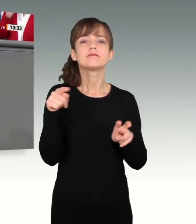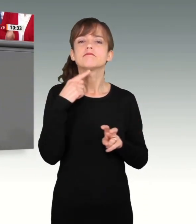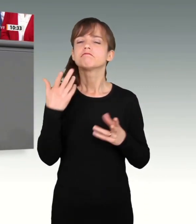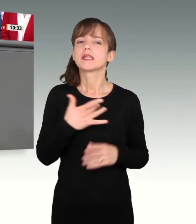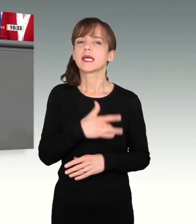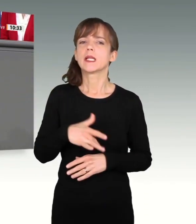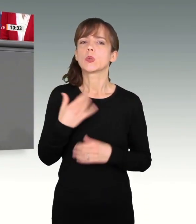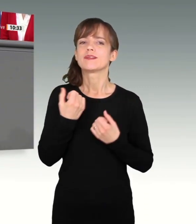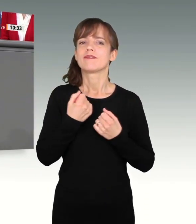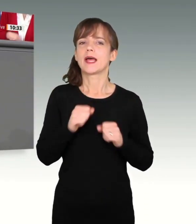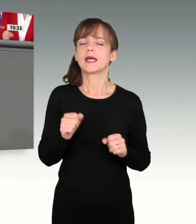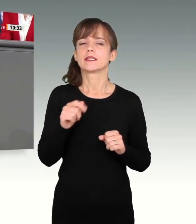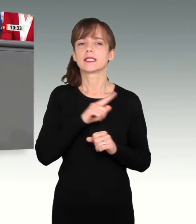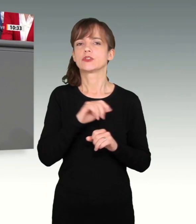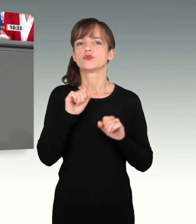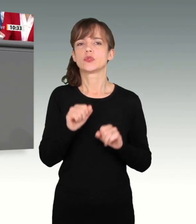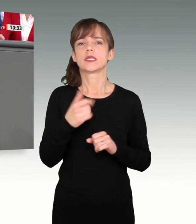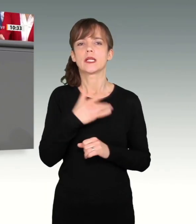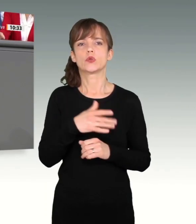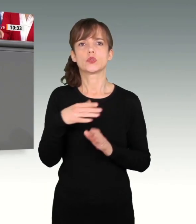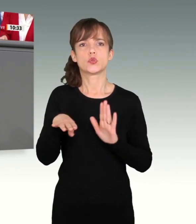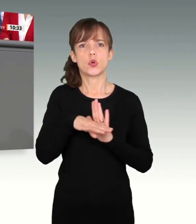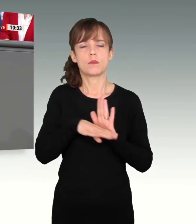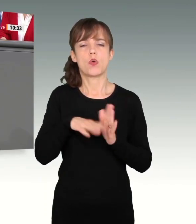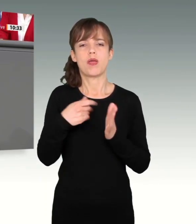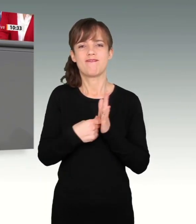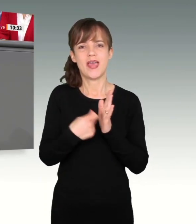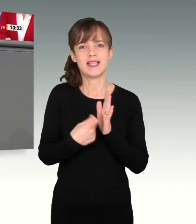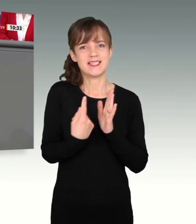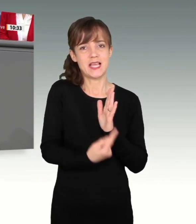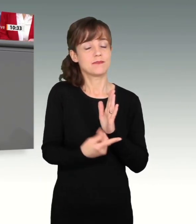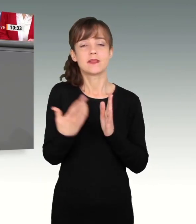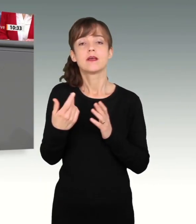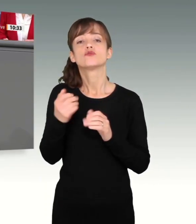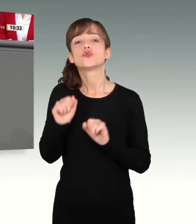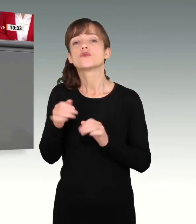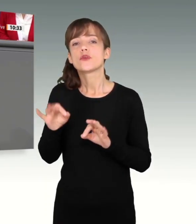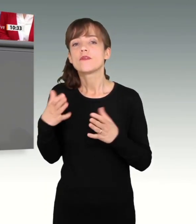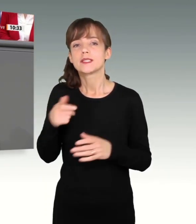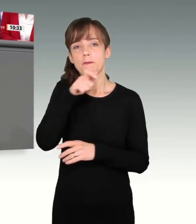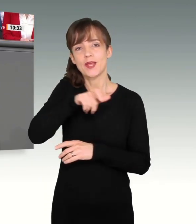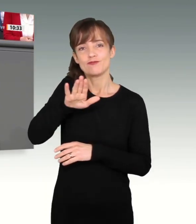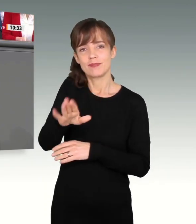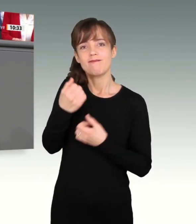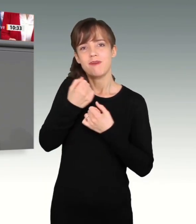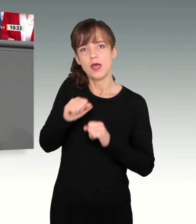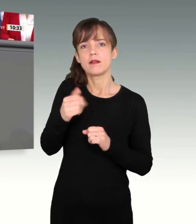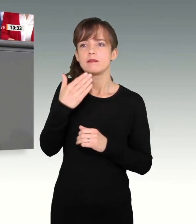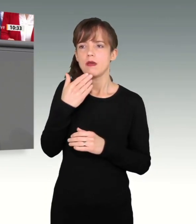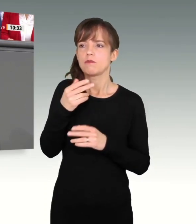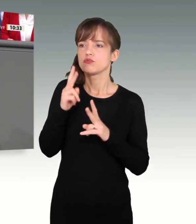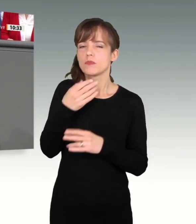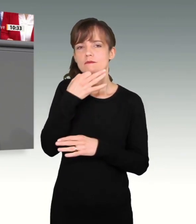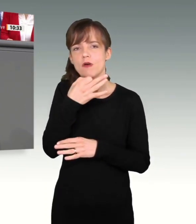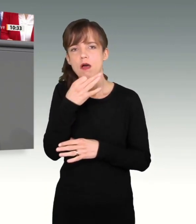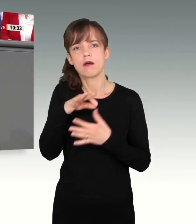nicht religiöse Dogmen oder religiöse Werte als solche, sondern die Freiheit von Menschen, sich in Fragen von